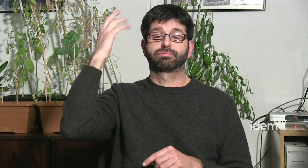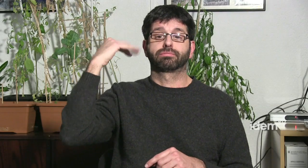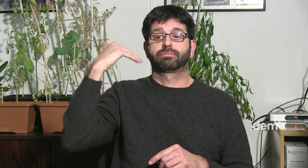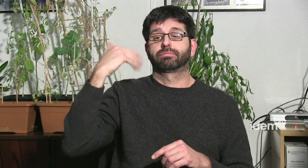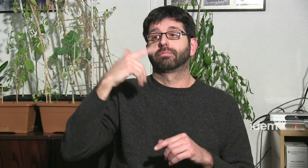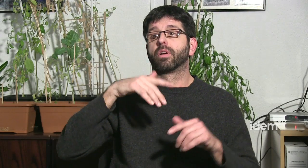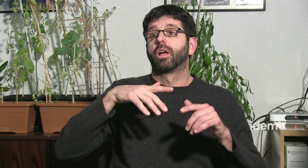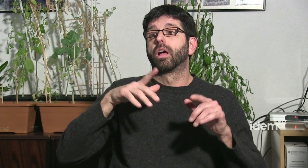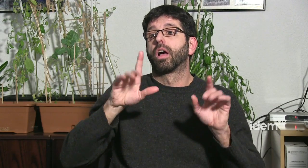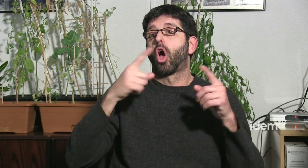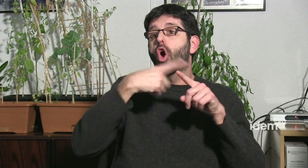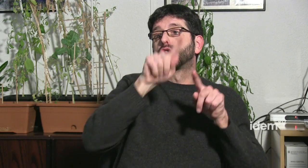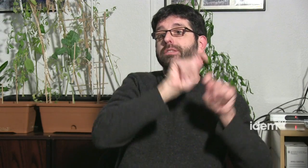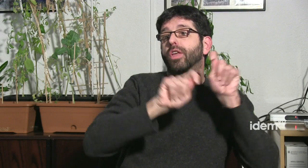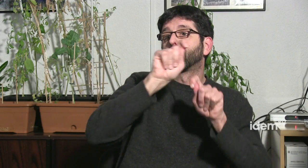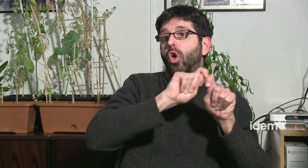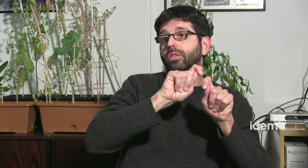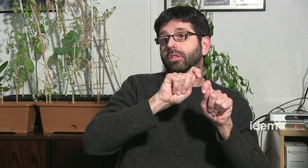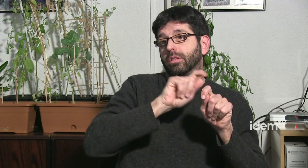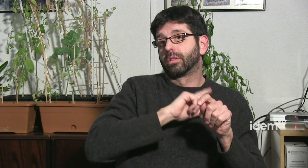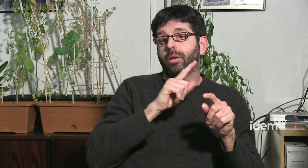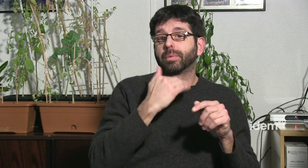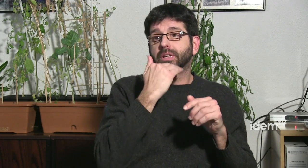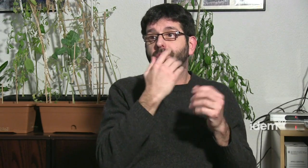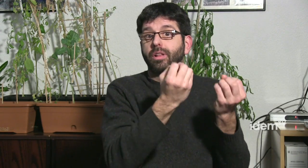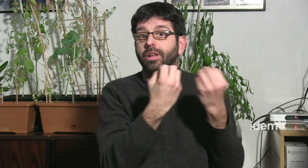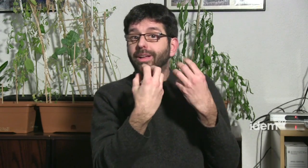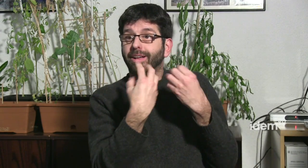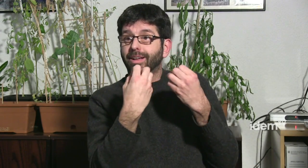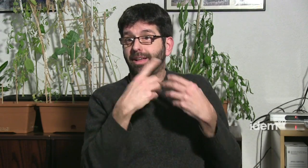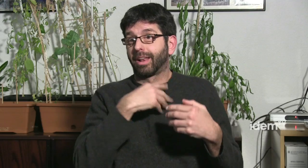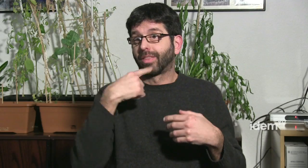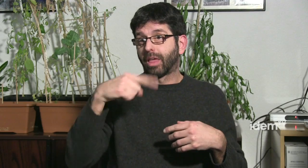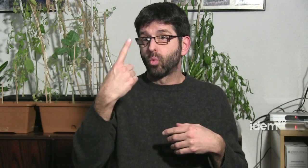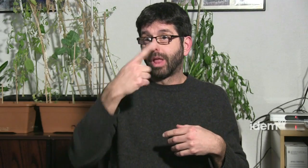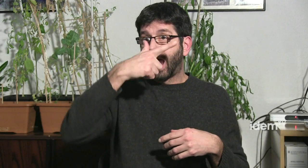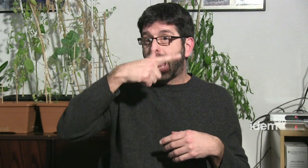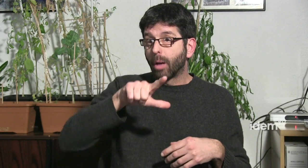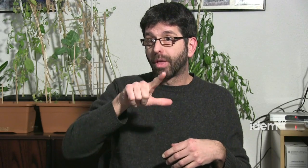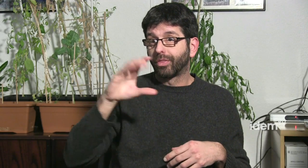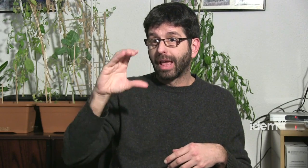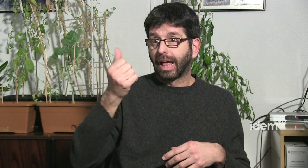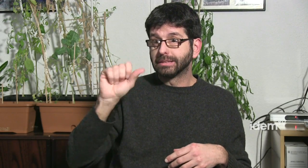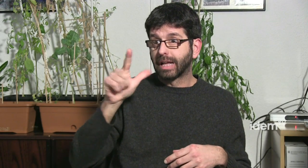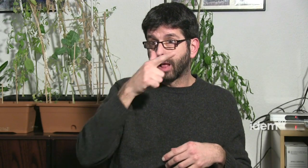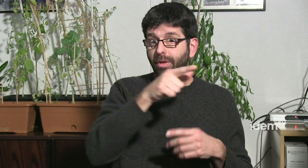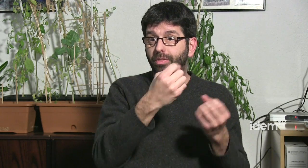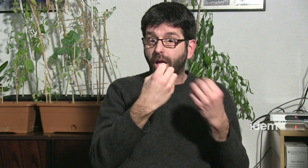sembla... hi ha experiències d'altres associacions i... per exemple, el Casal